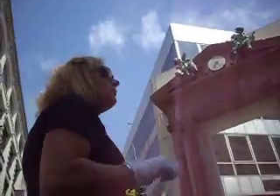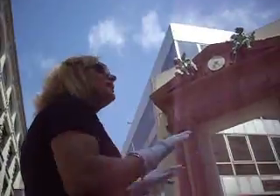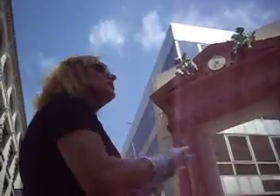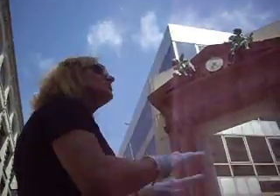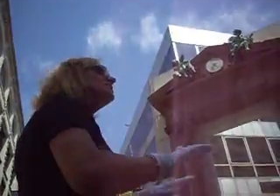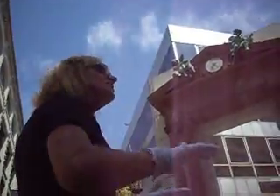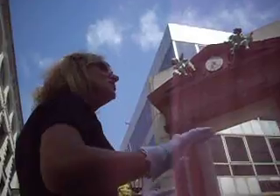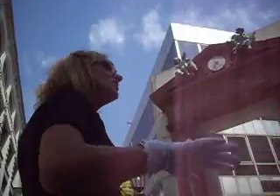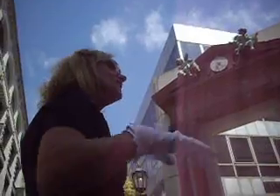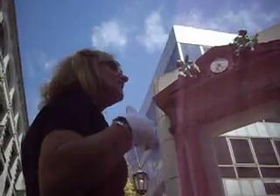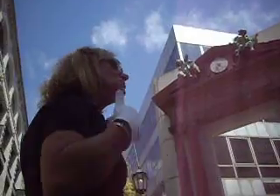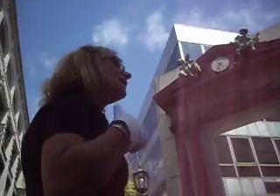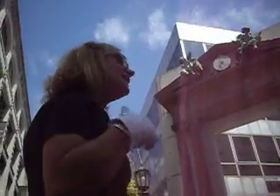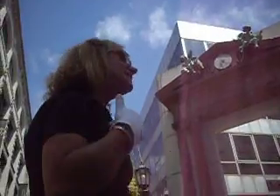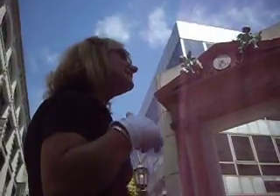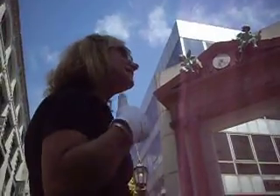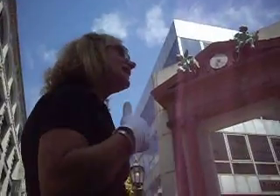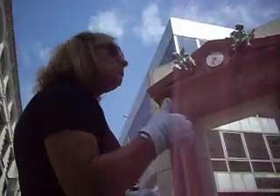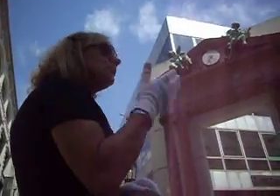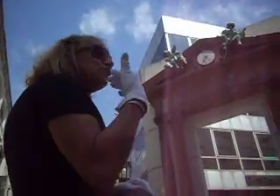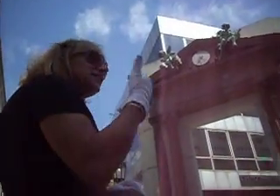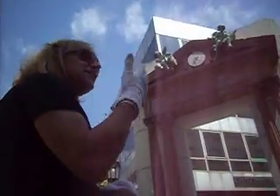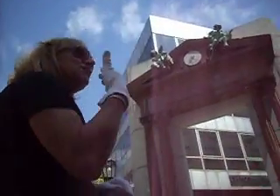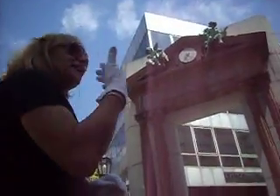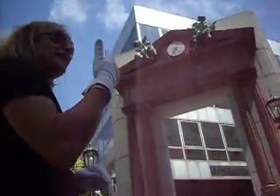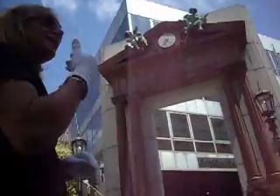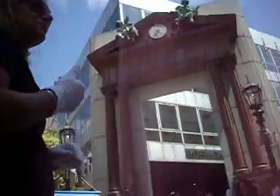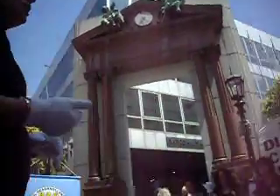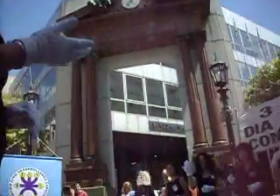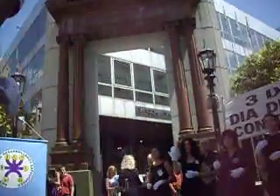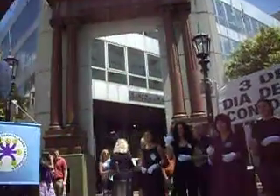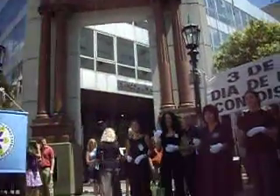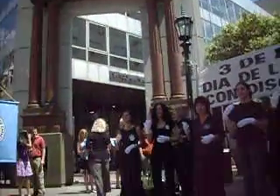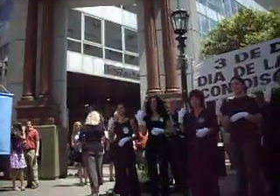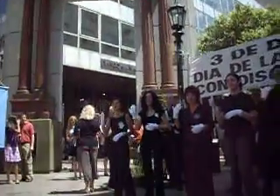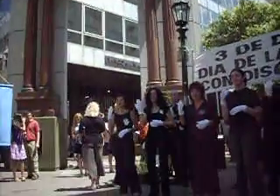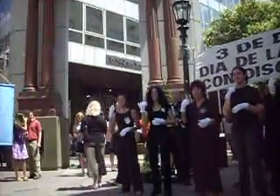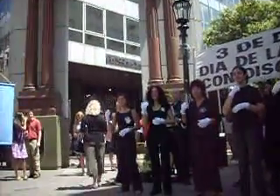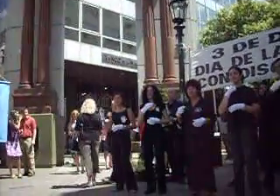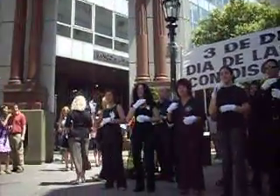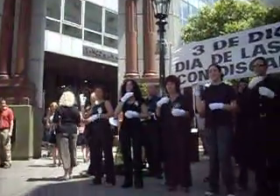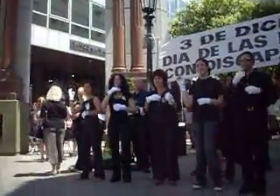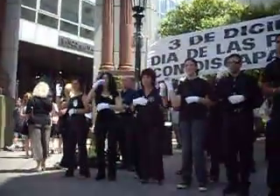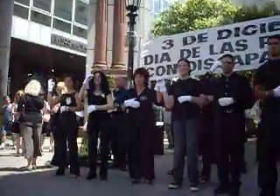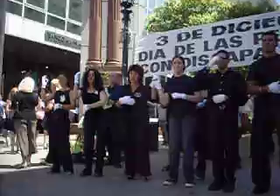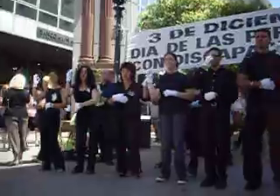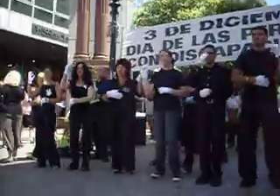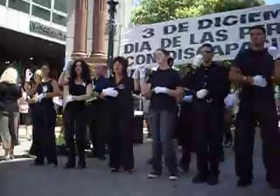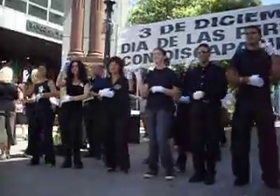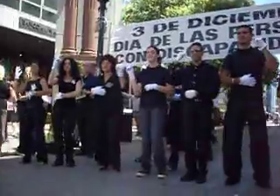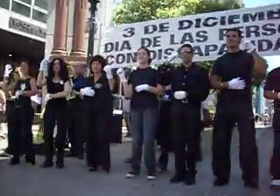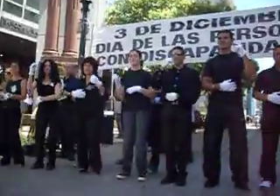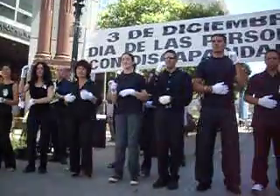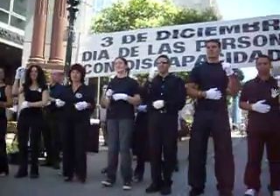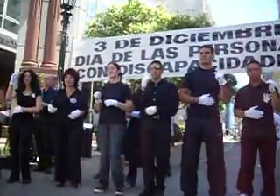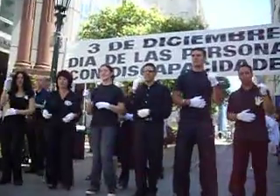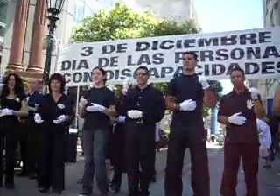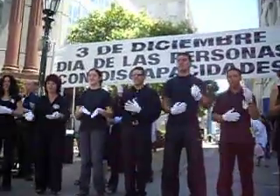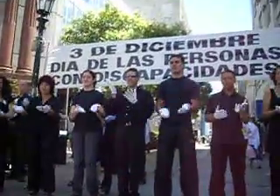para los niños del país será posible. Y si se puede, quiero un ritmo que venga